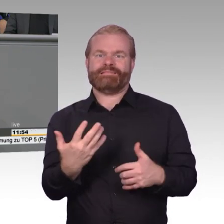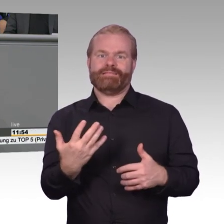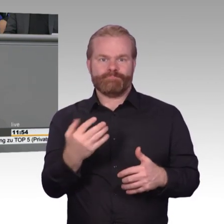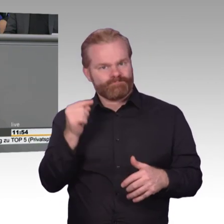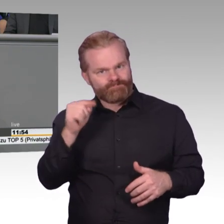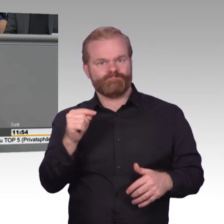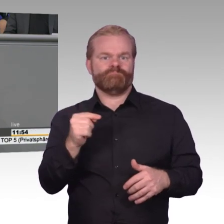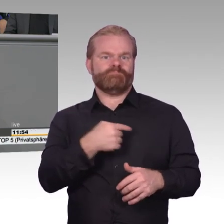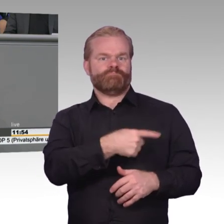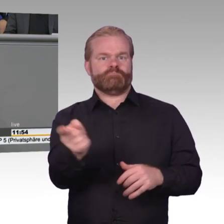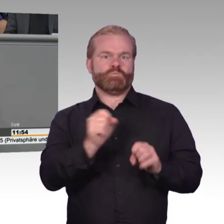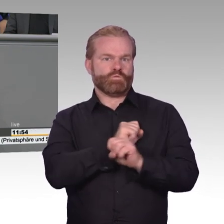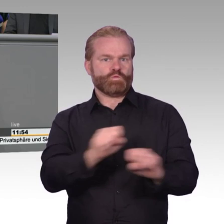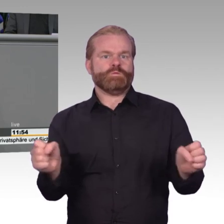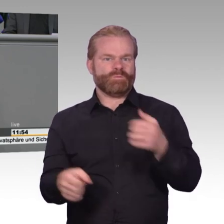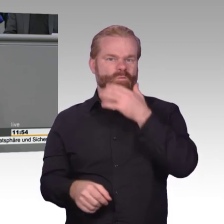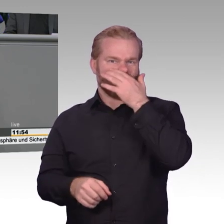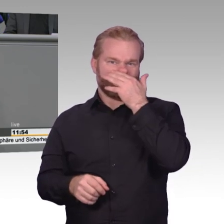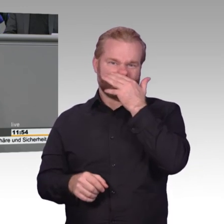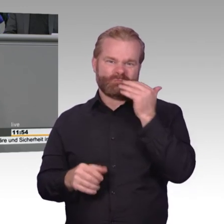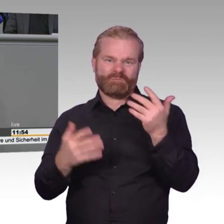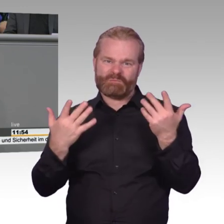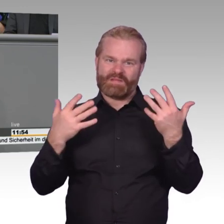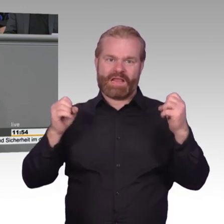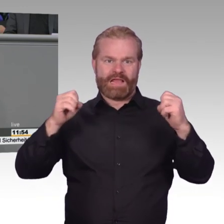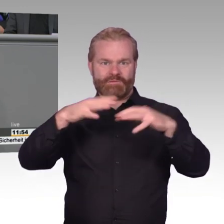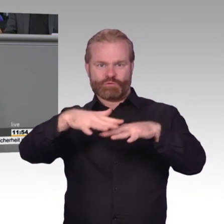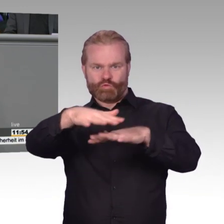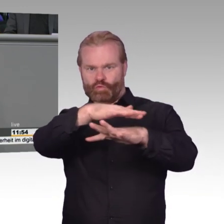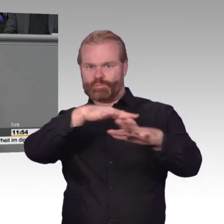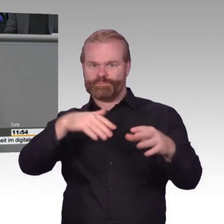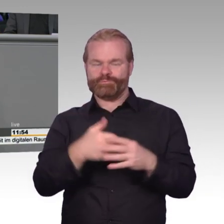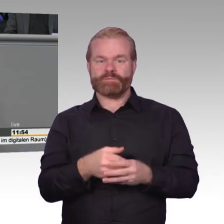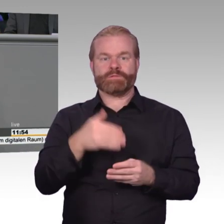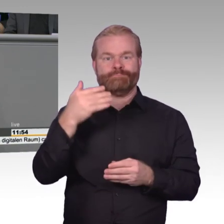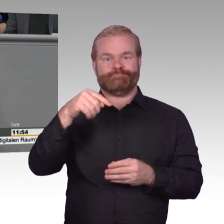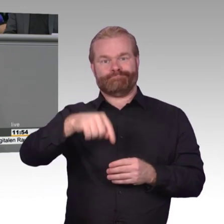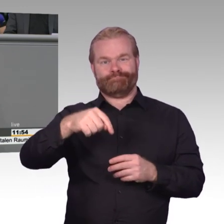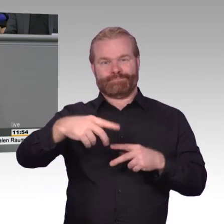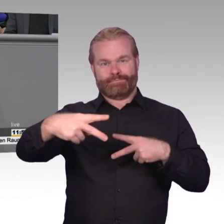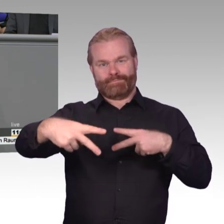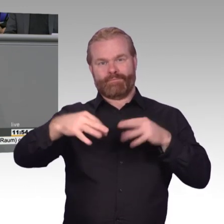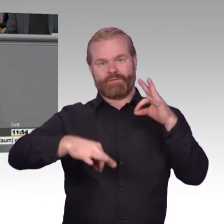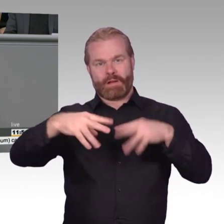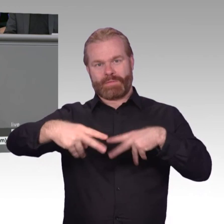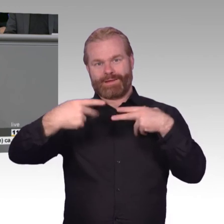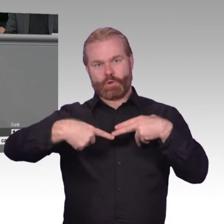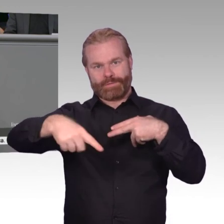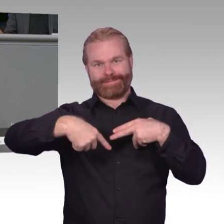großen Dienstleister für IT-Sicherheit gemausert hat. Weil auch die Kompetenzen des BSI immer weiter ausgebaut werden, auch in den Verbraucherschutz